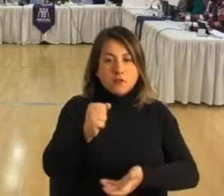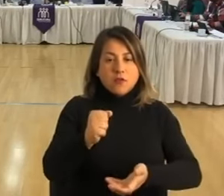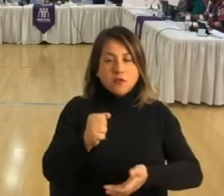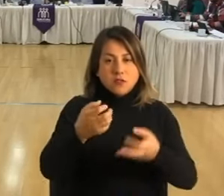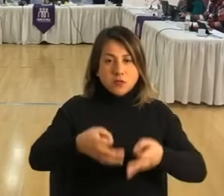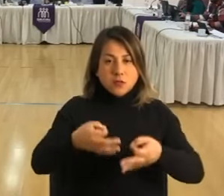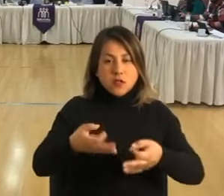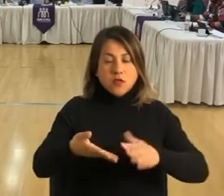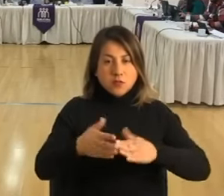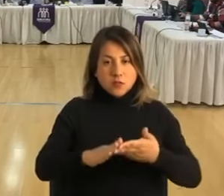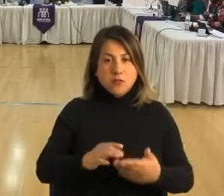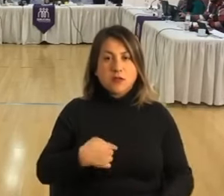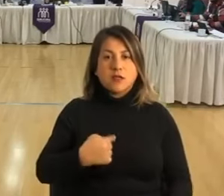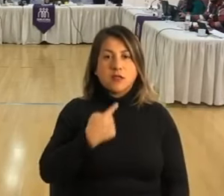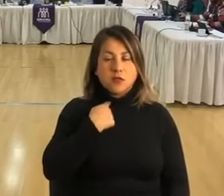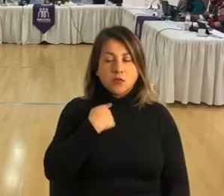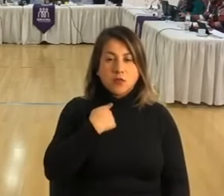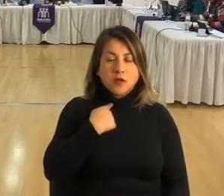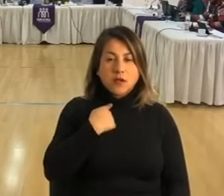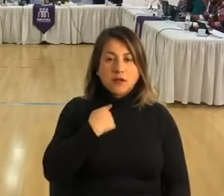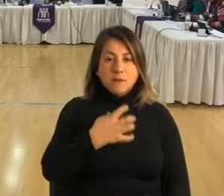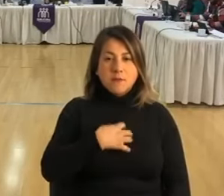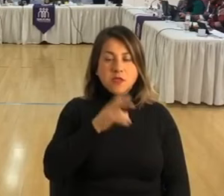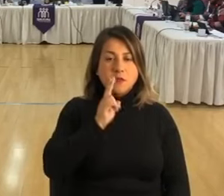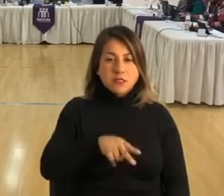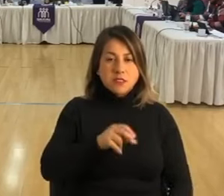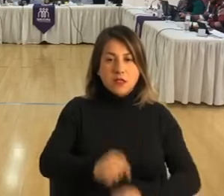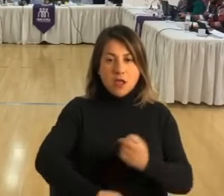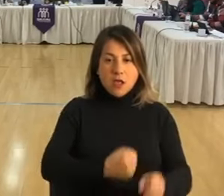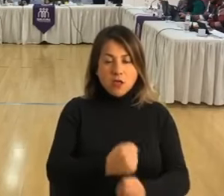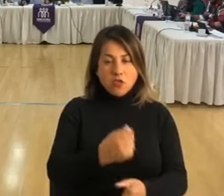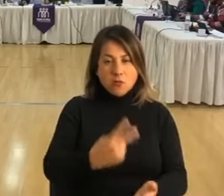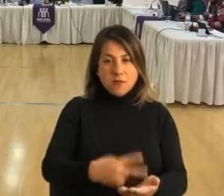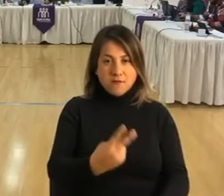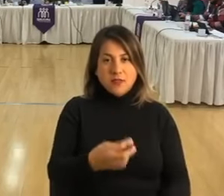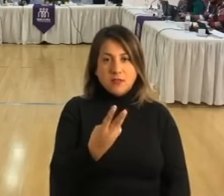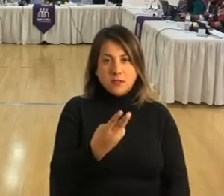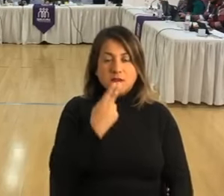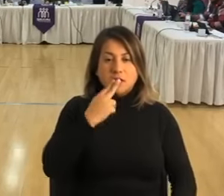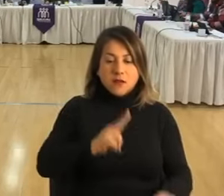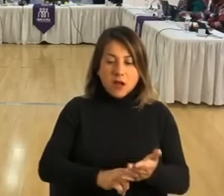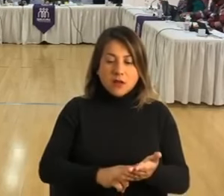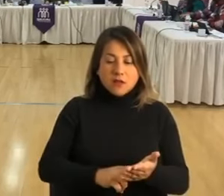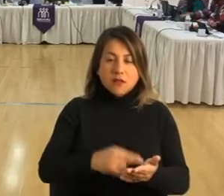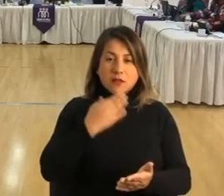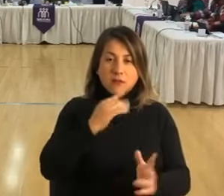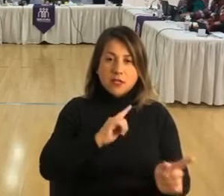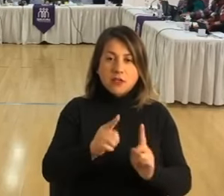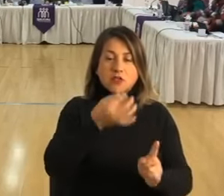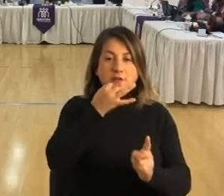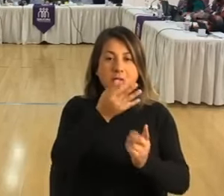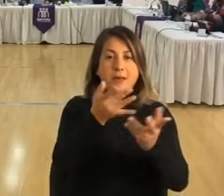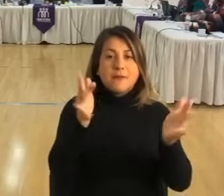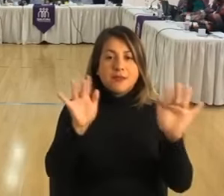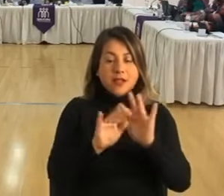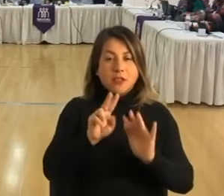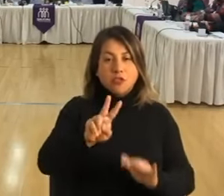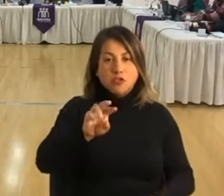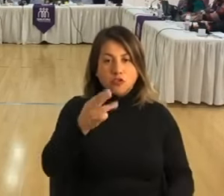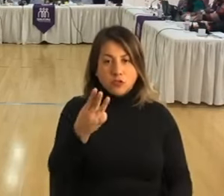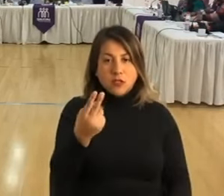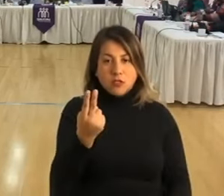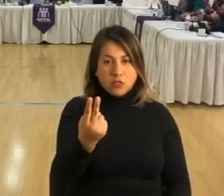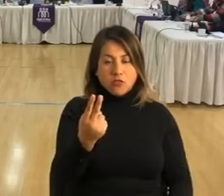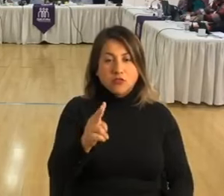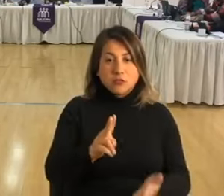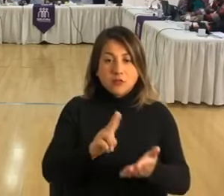seguridad comunitaria Quiligura sin miedo año 2023. Un oficio de la dirección de gestión ambiental número 232,